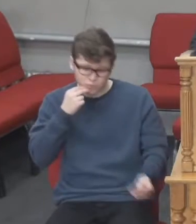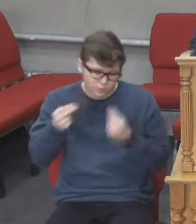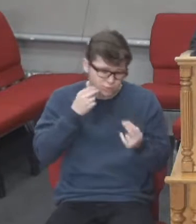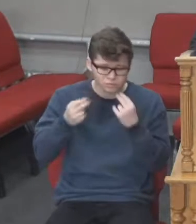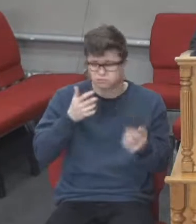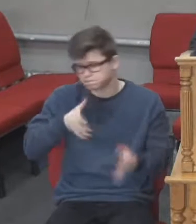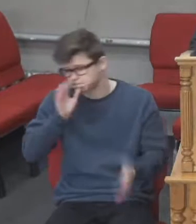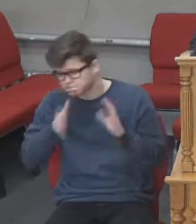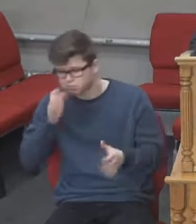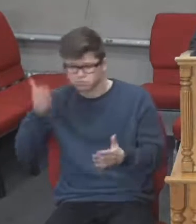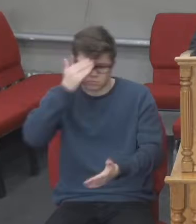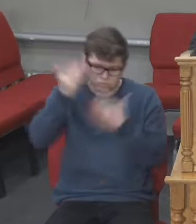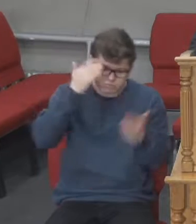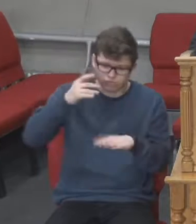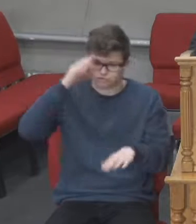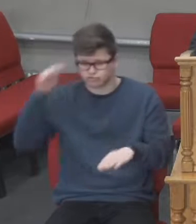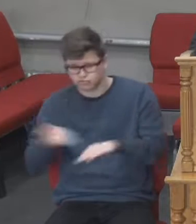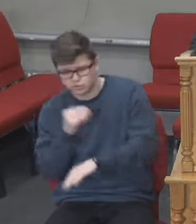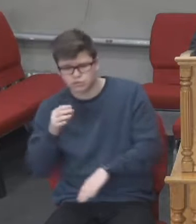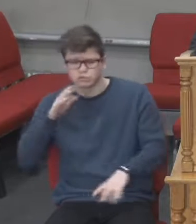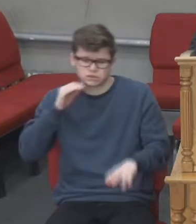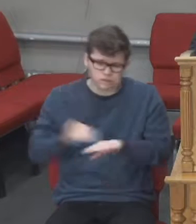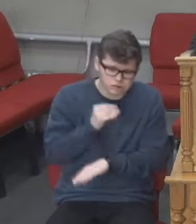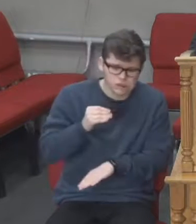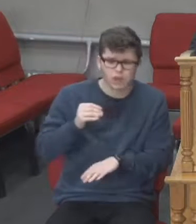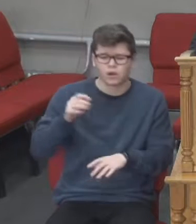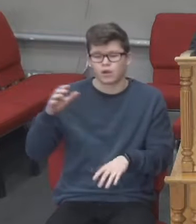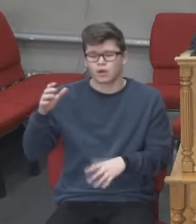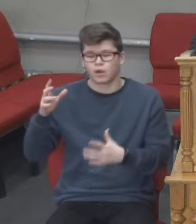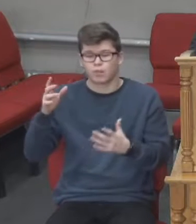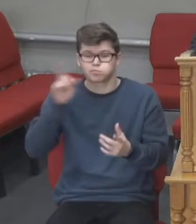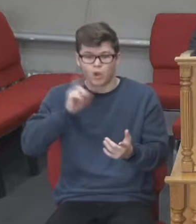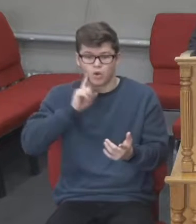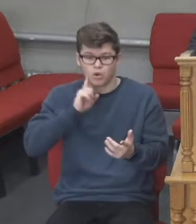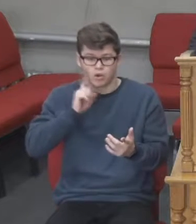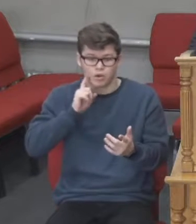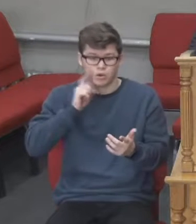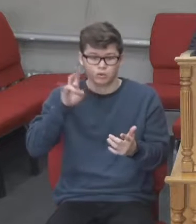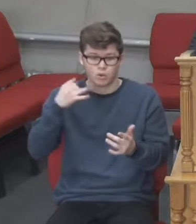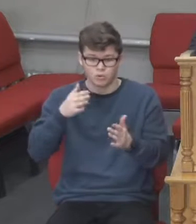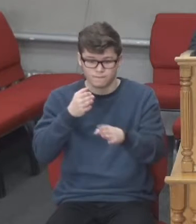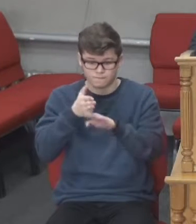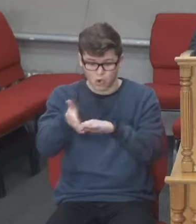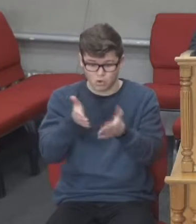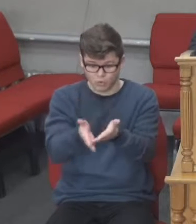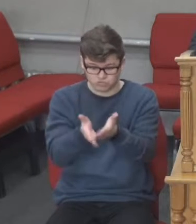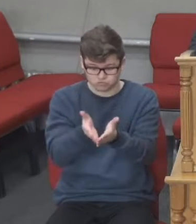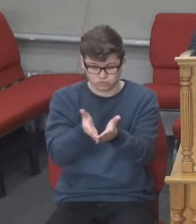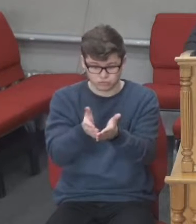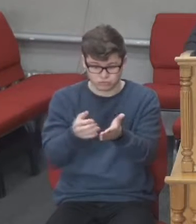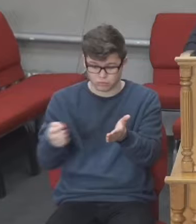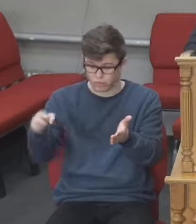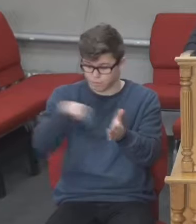їли і пили, женилися і заміж виходили, аж до дня, коли Ной увійшов до Ковчегу. І не